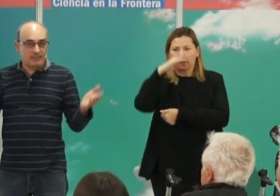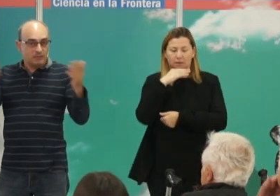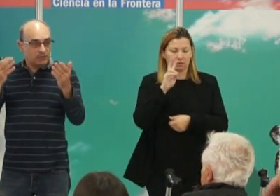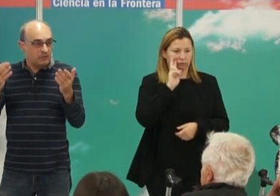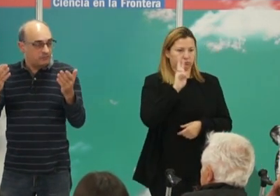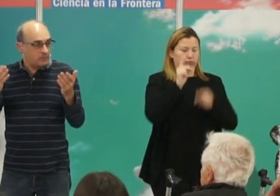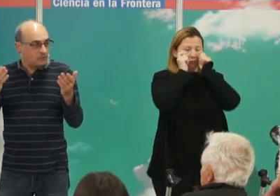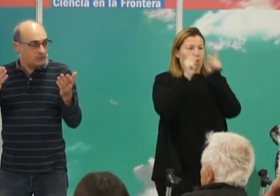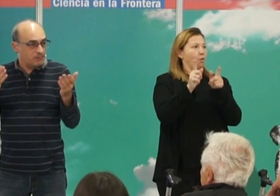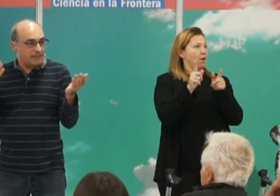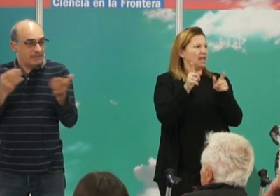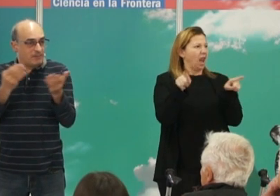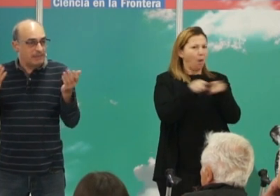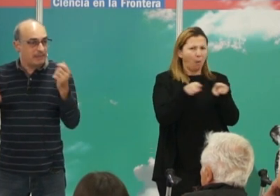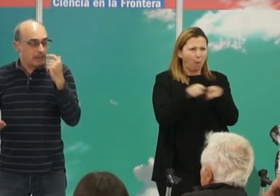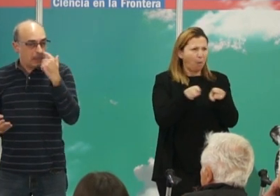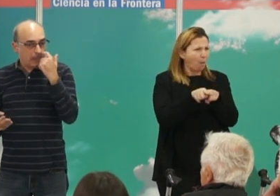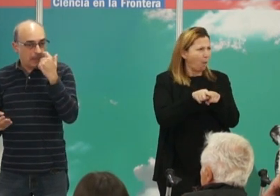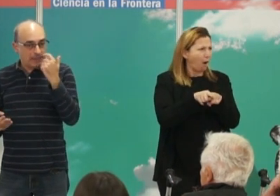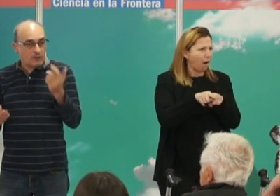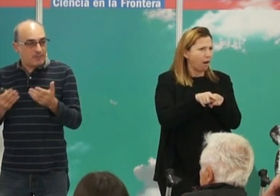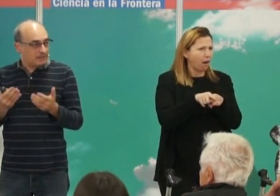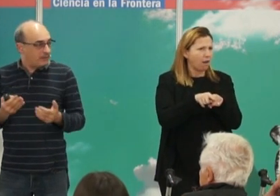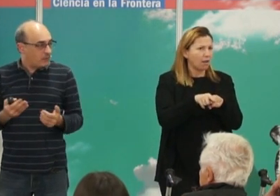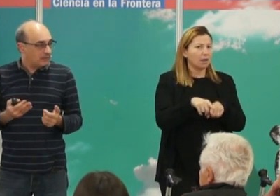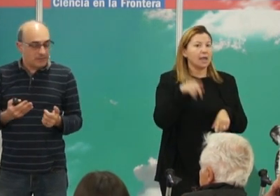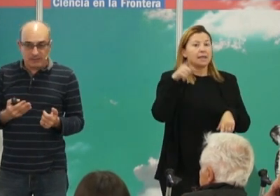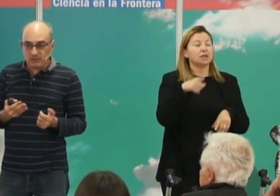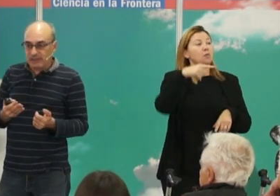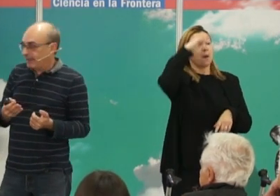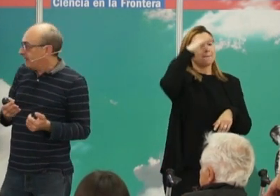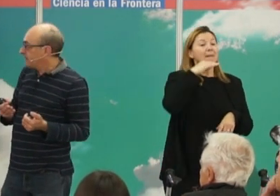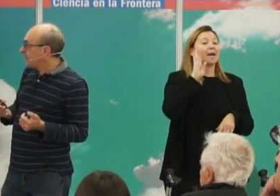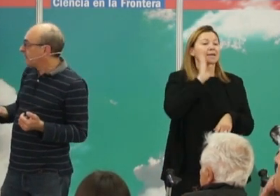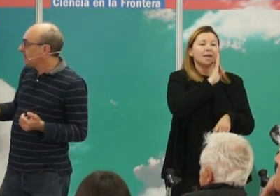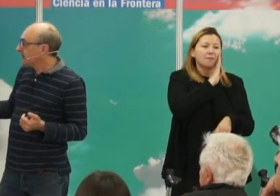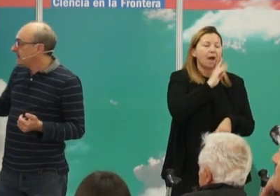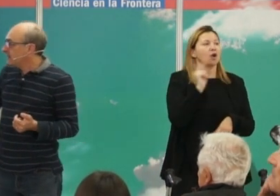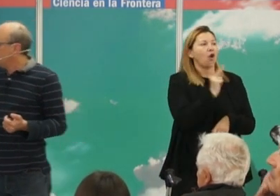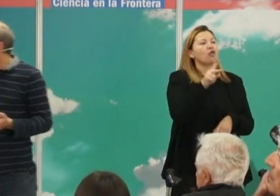Sencillamente porque el padre y la madre ya compartieron el 50% del ADN.